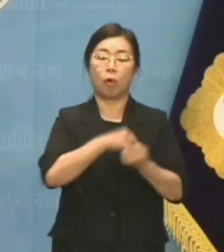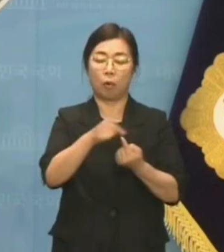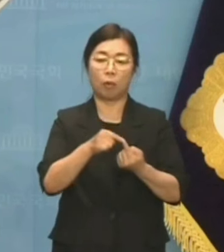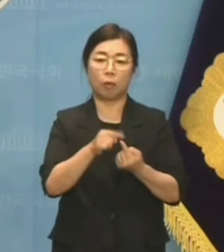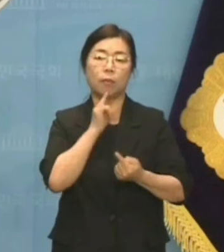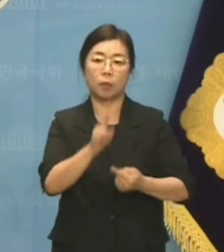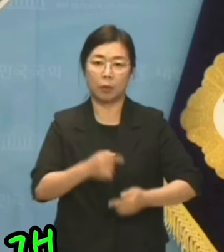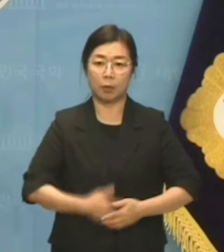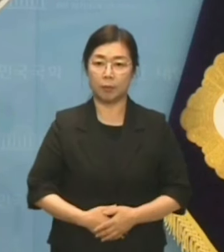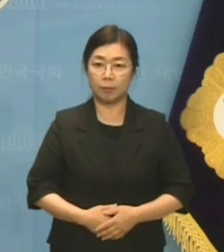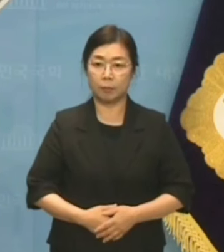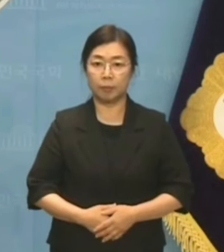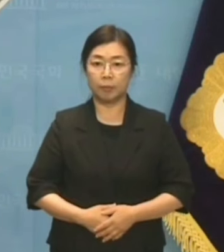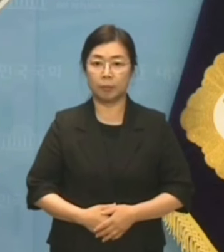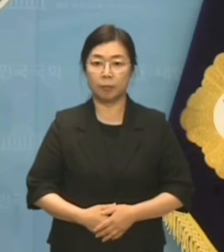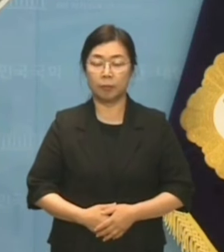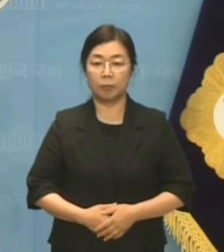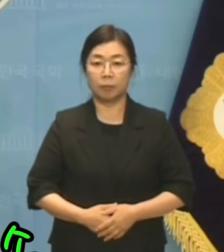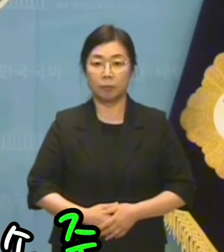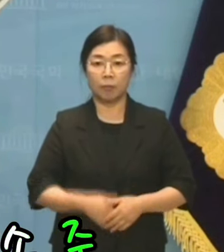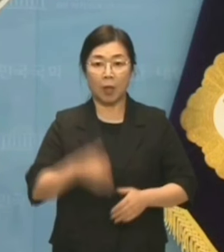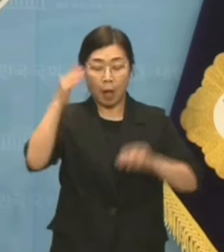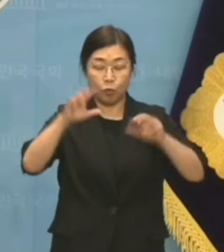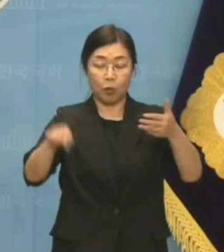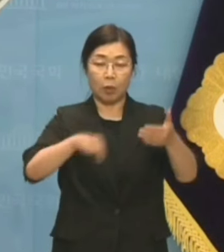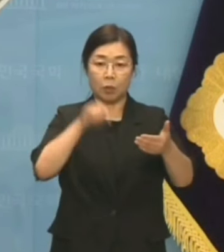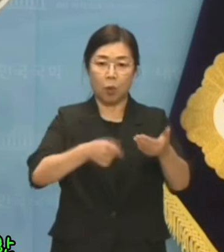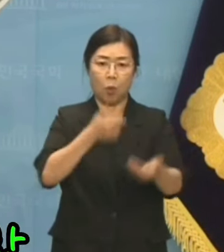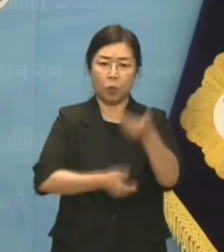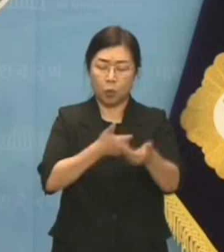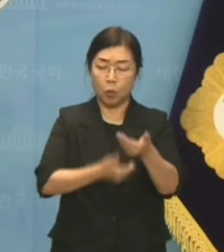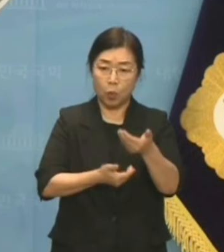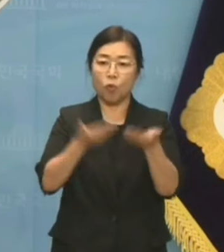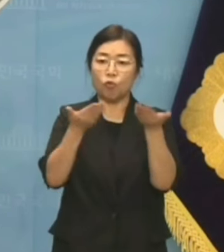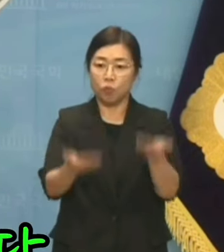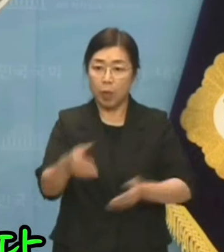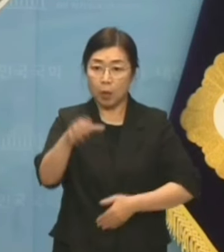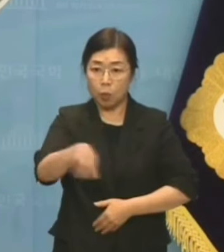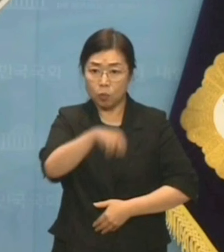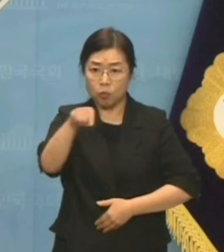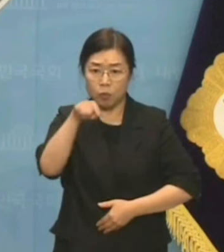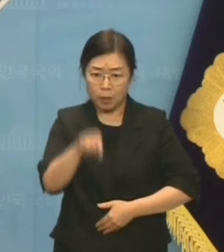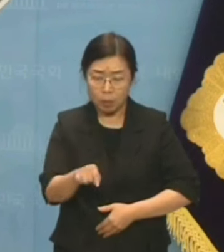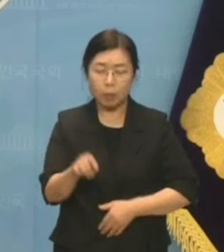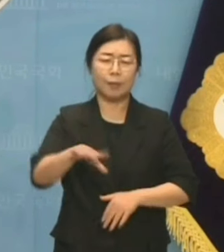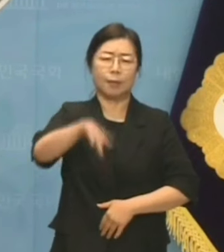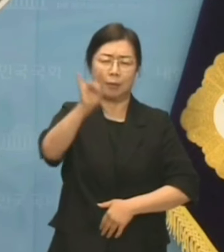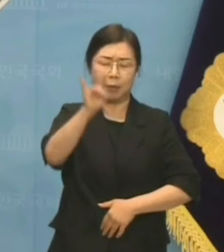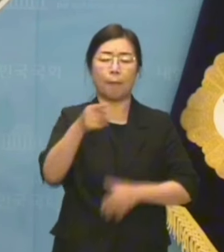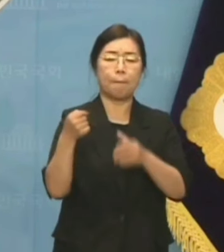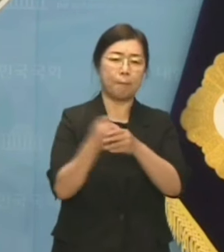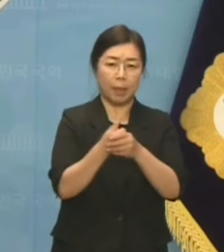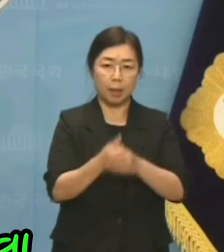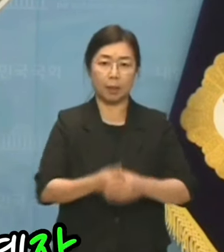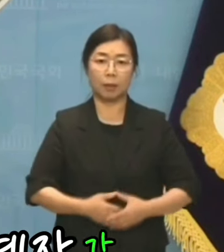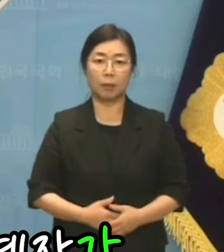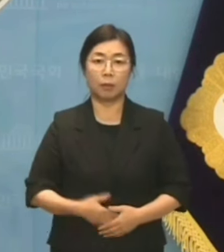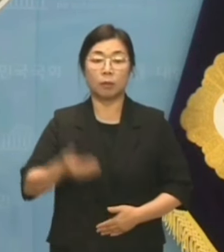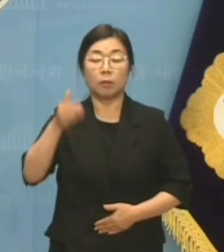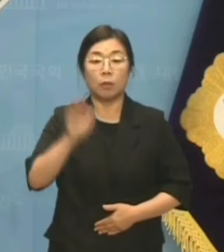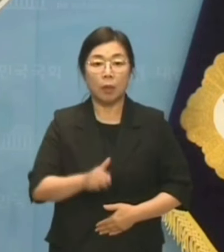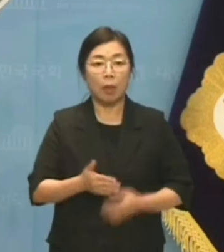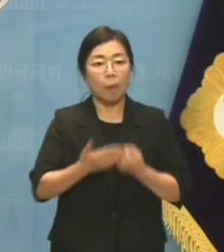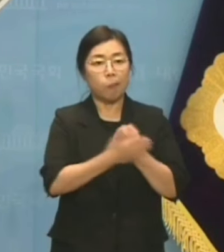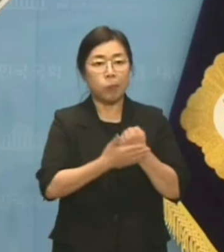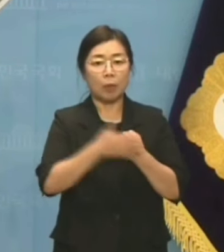국내 208개 재정 고속도로 휴게소 중 유일무이한 사례입니다. 그런데 그 수혜자가